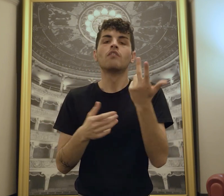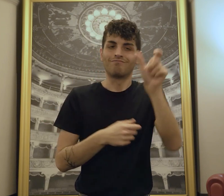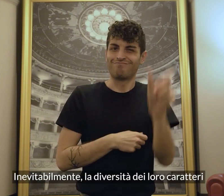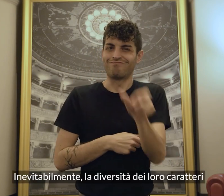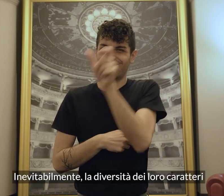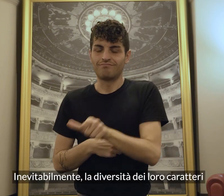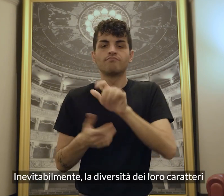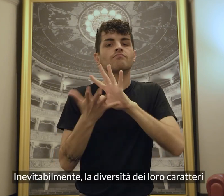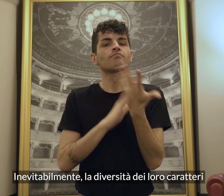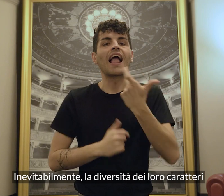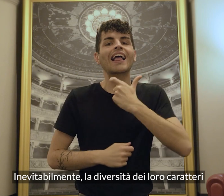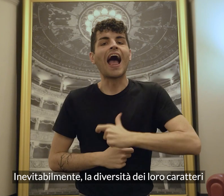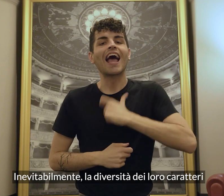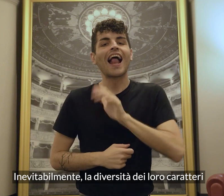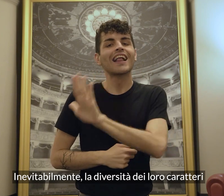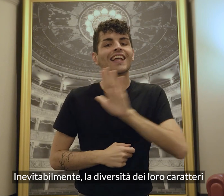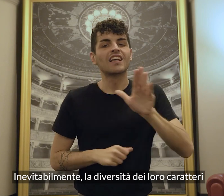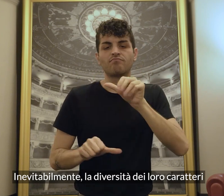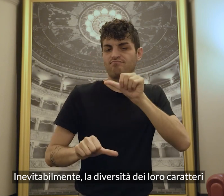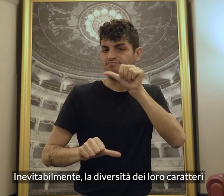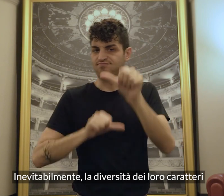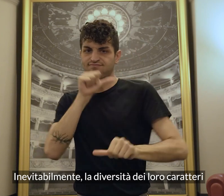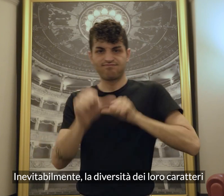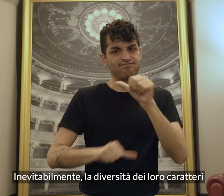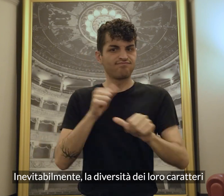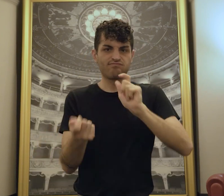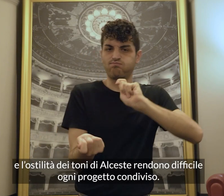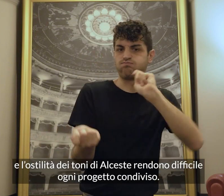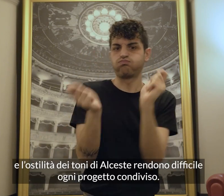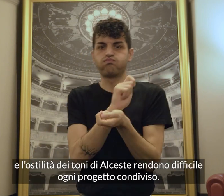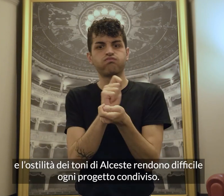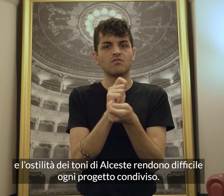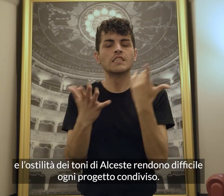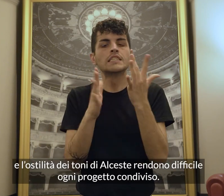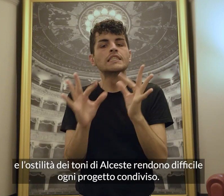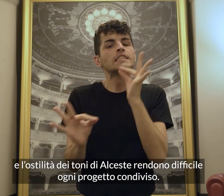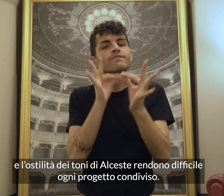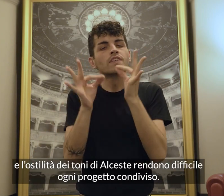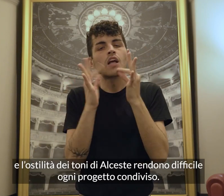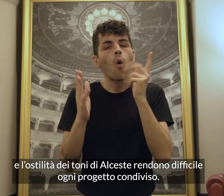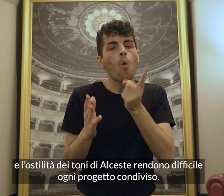Inevitabilmente, la diversità dei loro caratteri e l'ostilità dei toni di Alceste